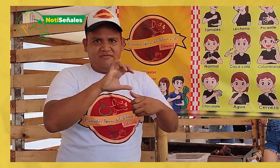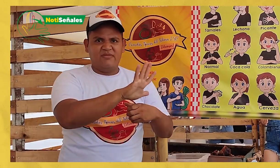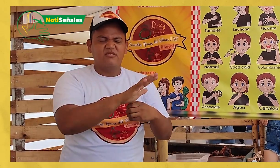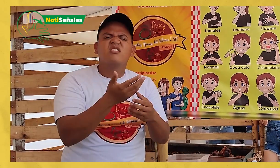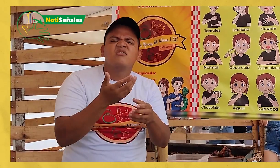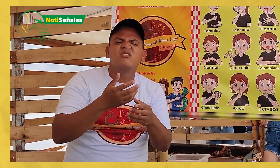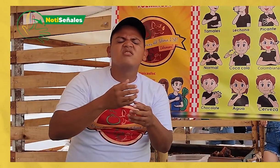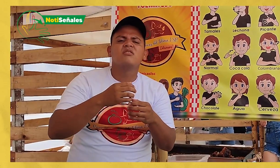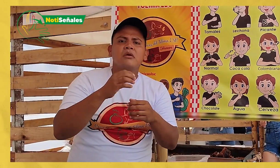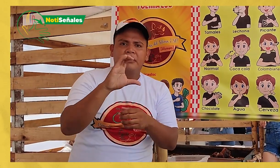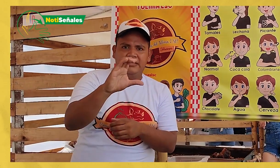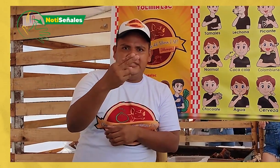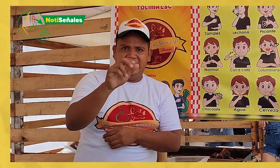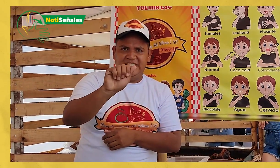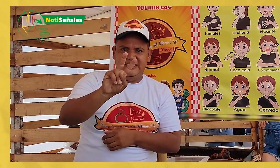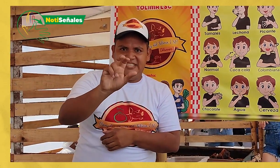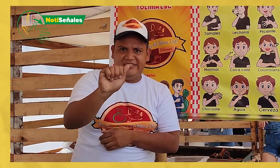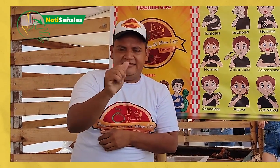Chava, en el municipio del Guamo,